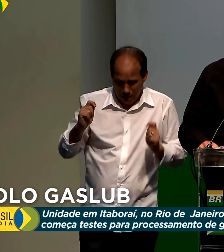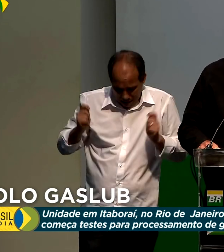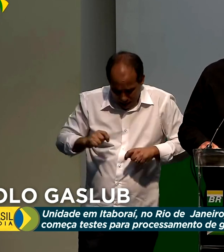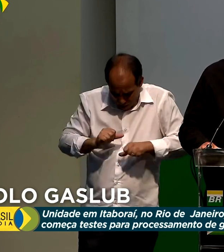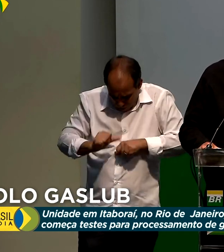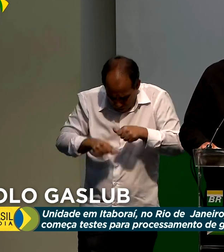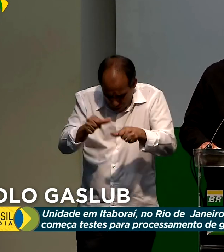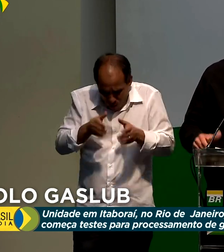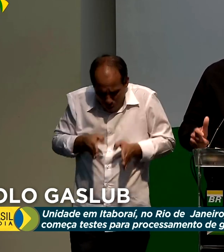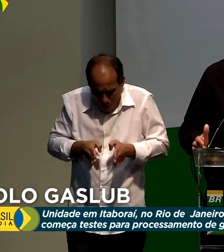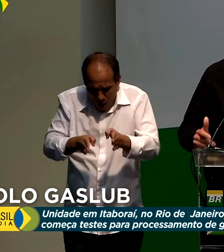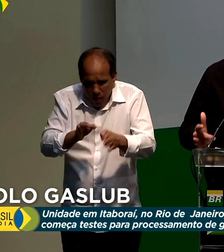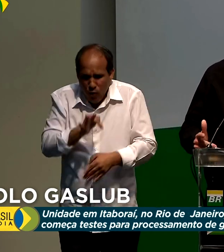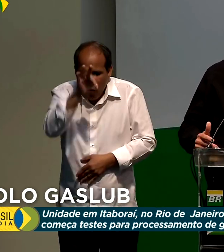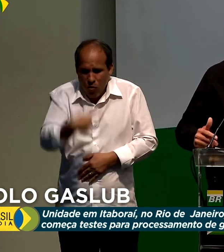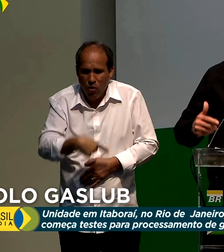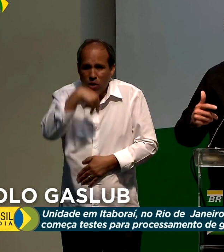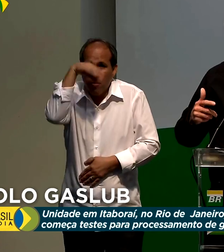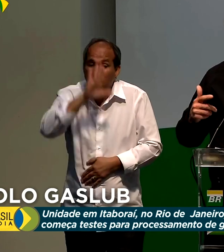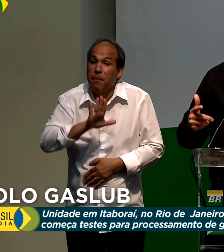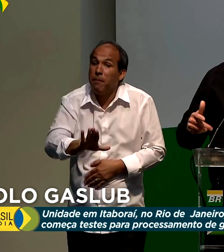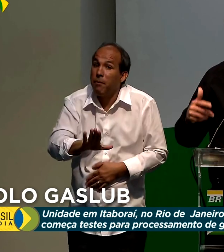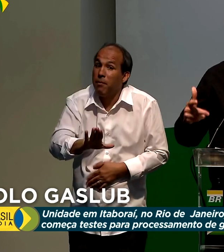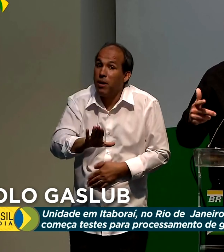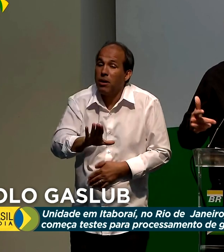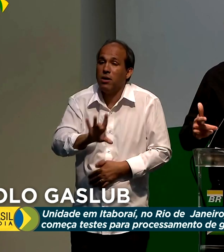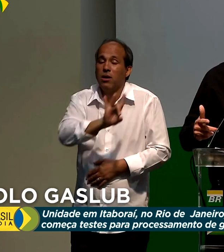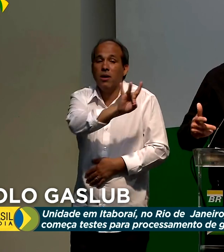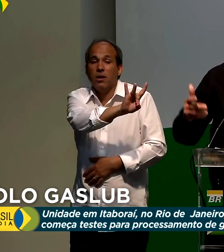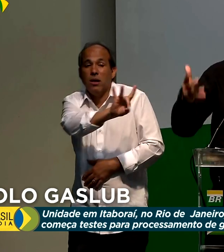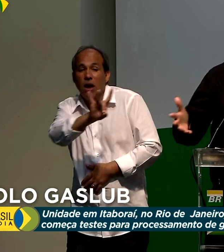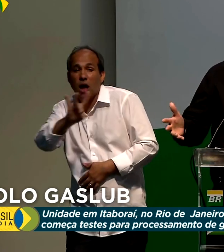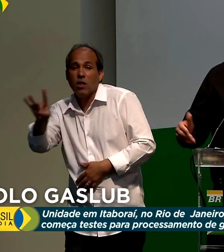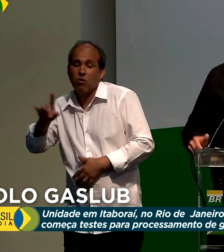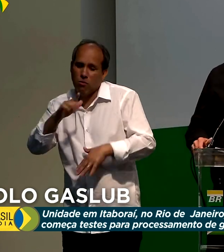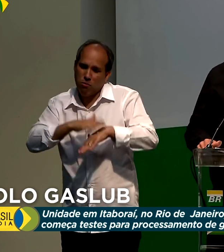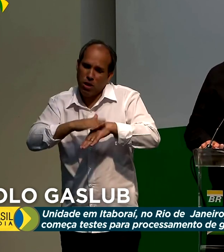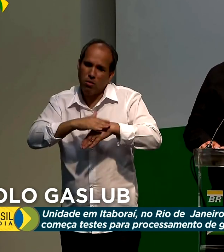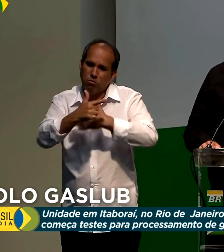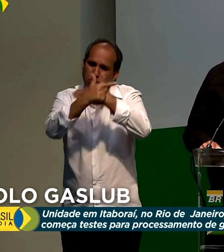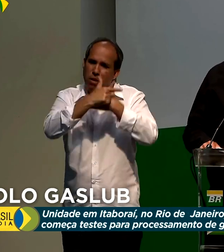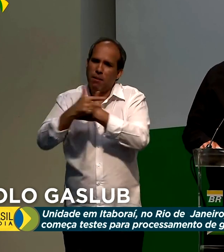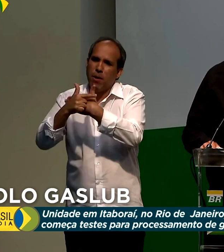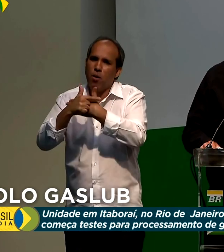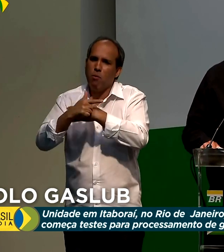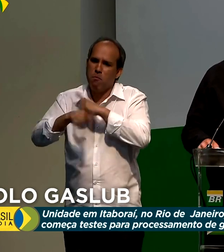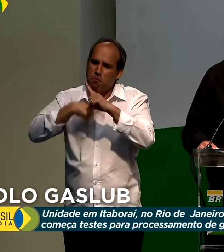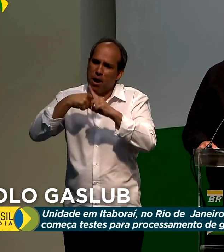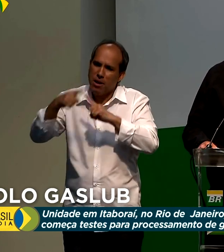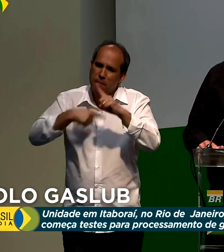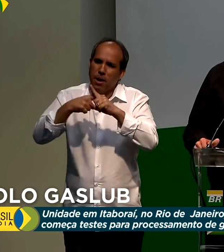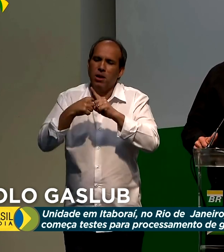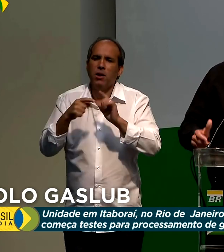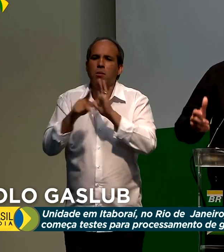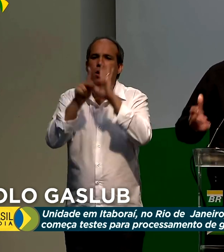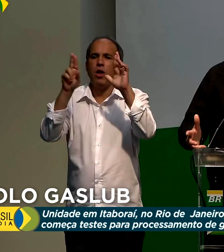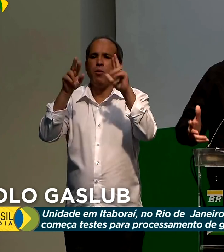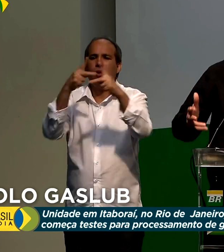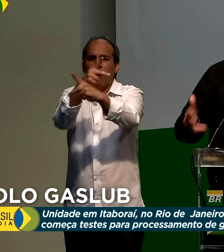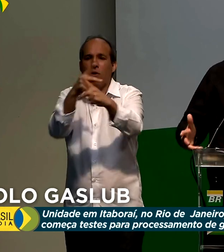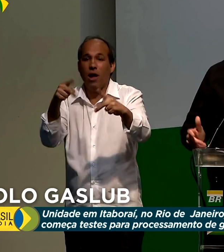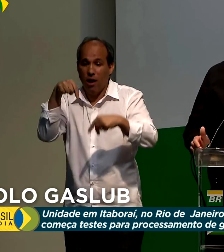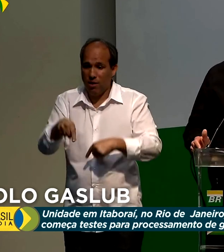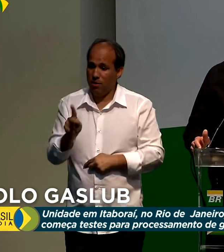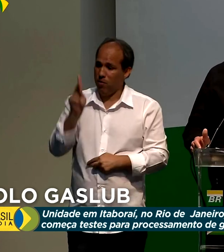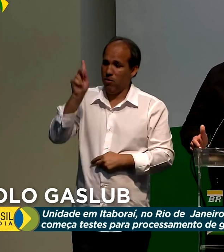Brasil. Basta cada um fazer um pouco mais do que é o dever dele. E aqui a Petrobras é um grande